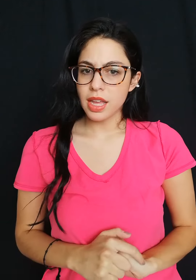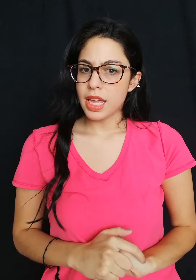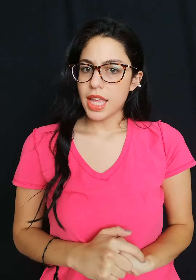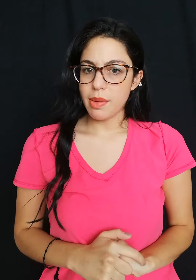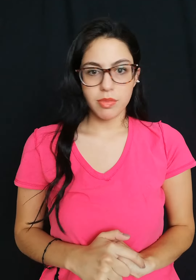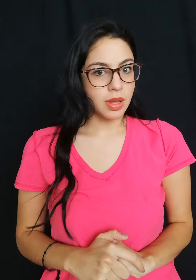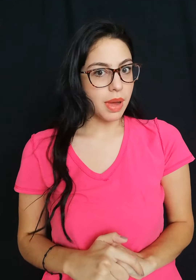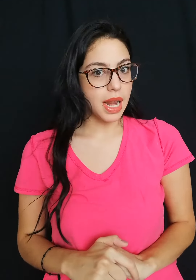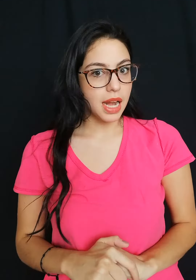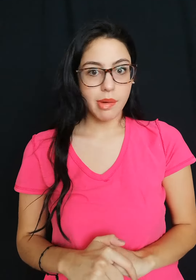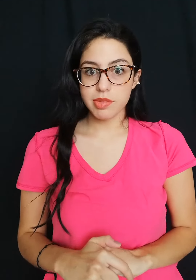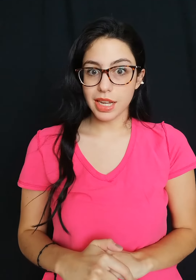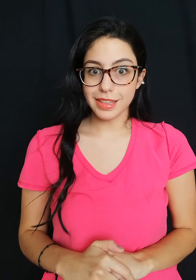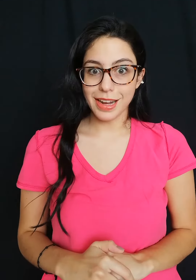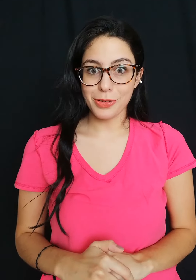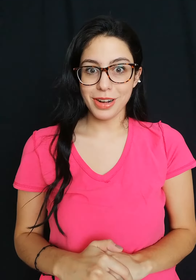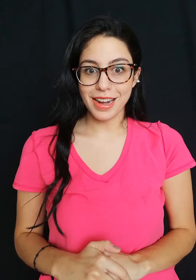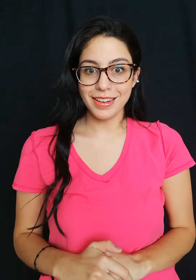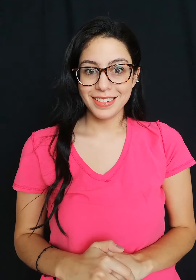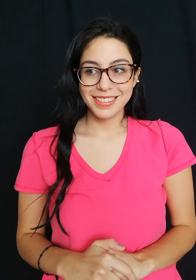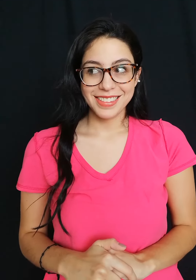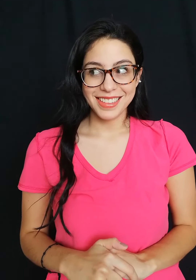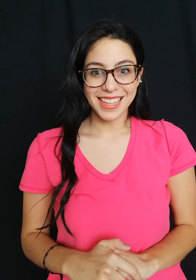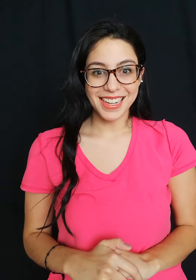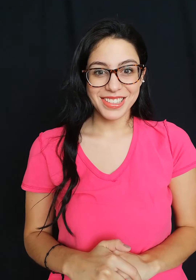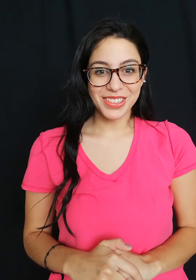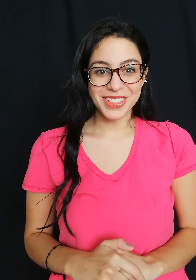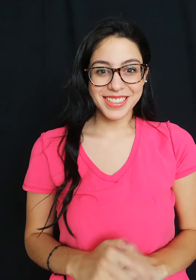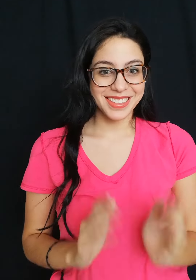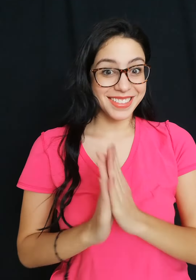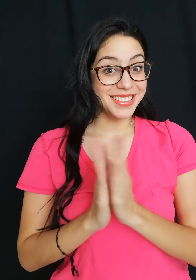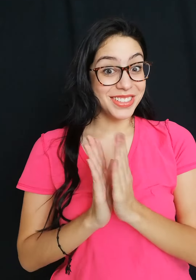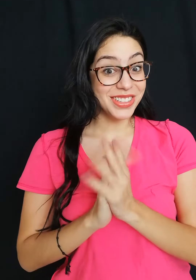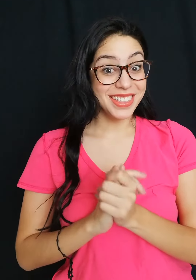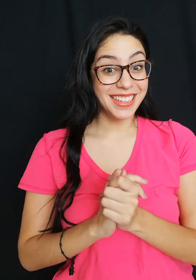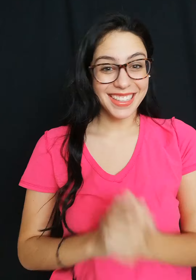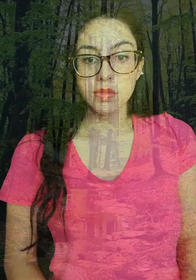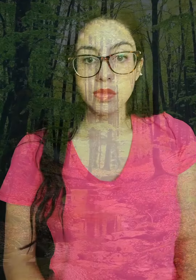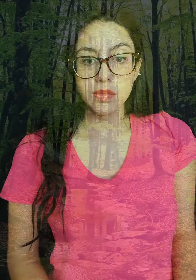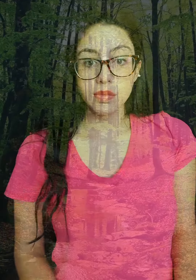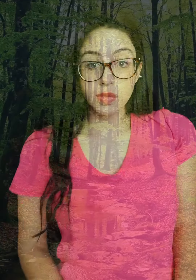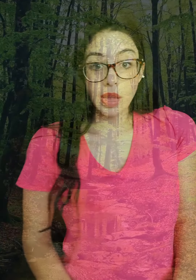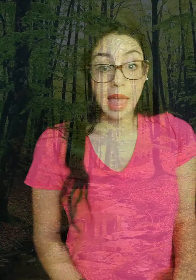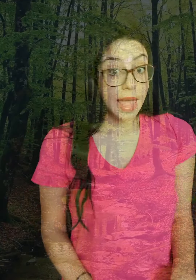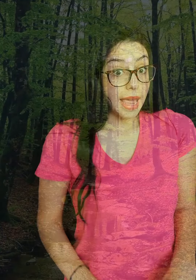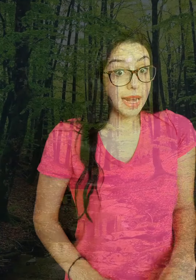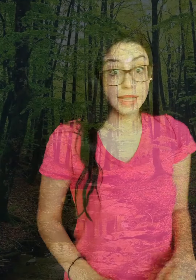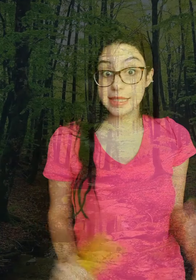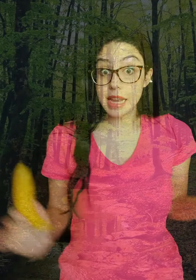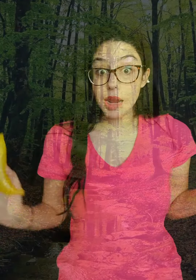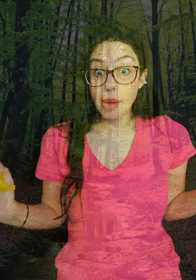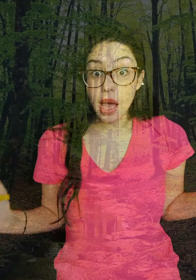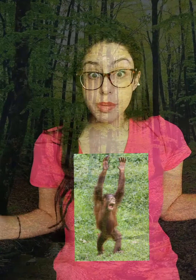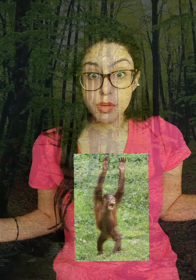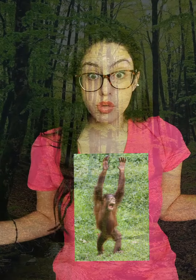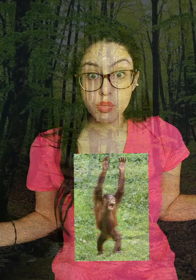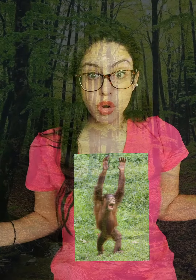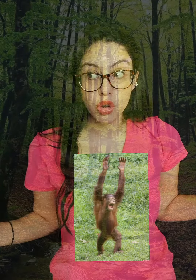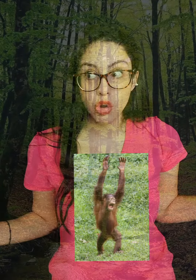Y vamos a bailar y vamos a cantar con él. ¿Están listos? Yo sí. En la selva vive un mono,